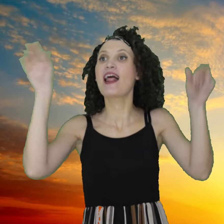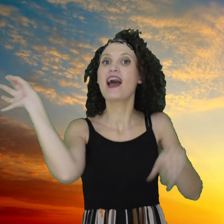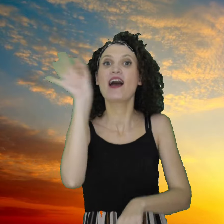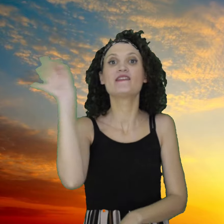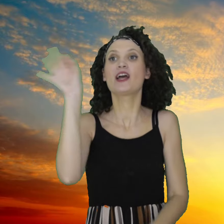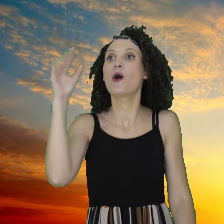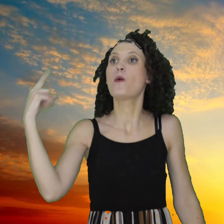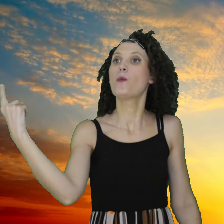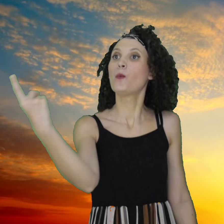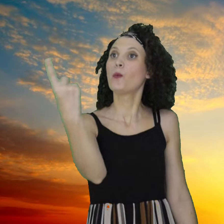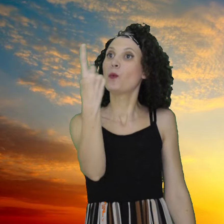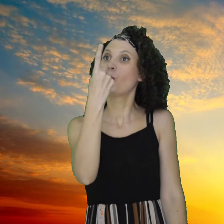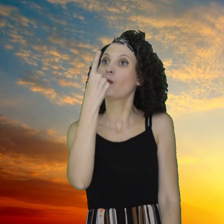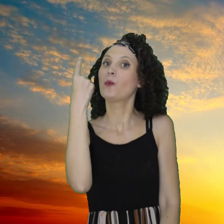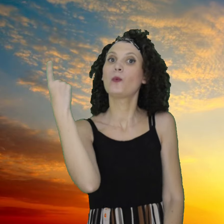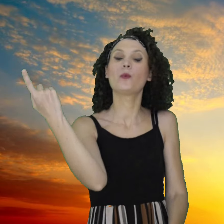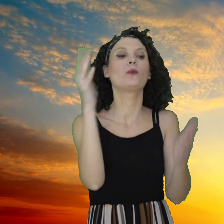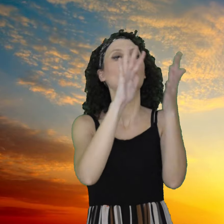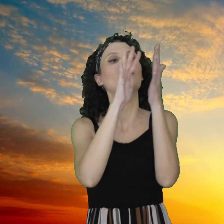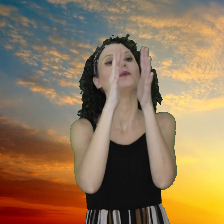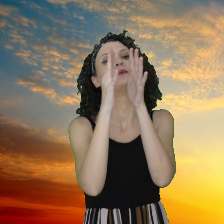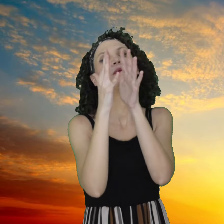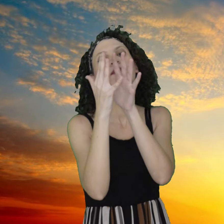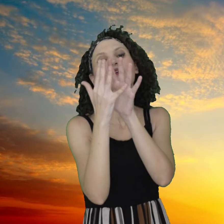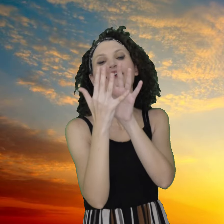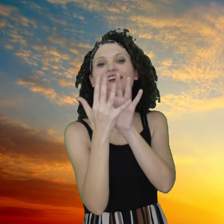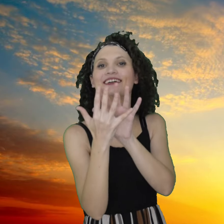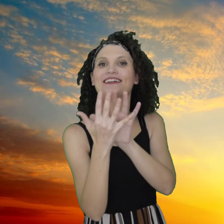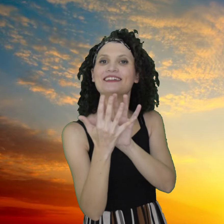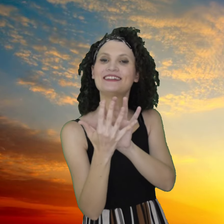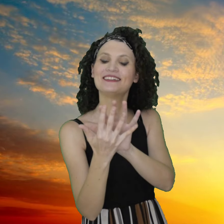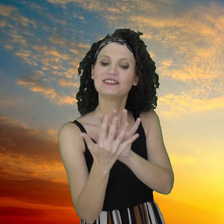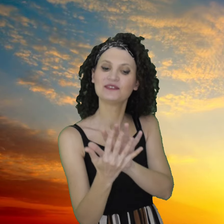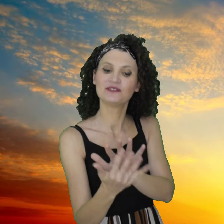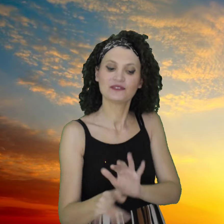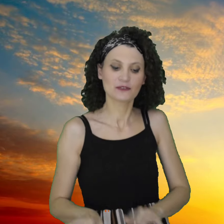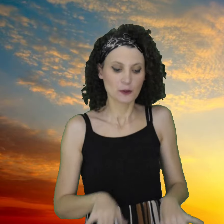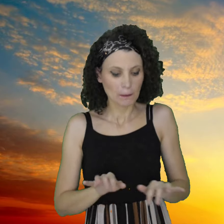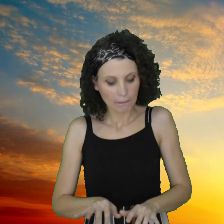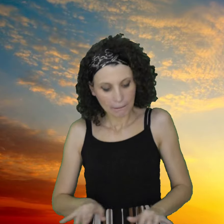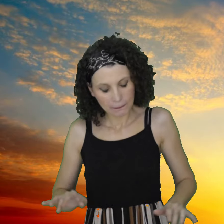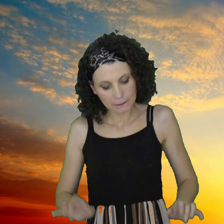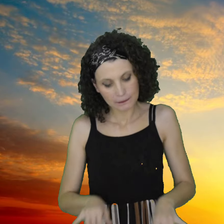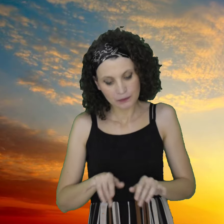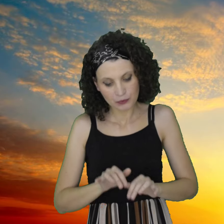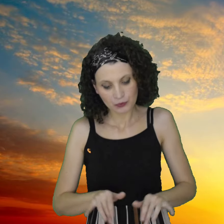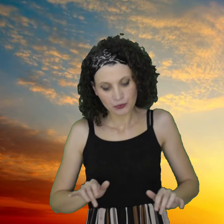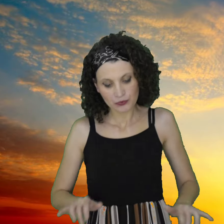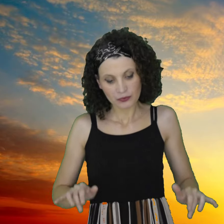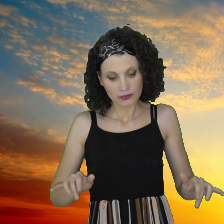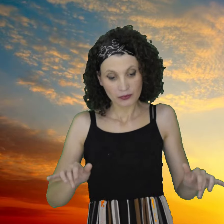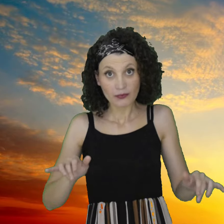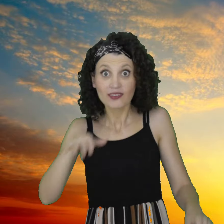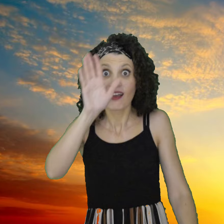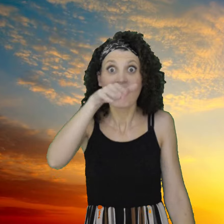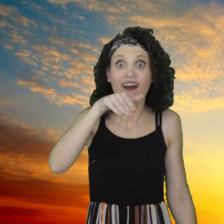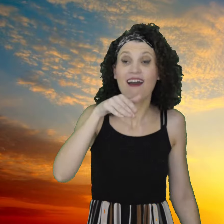capolavoro Guarda come sta